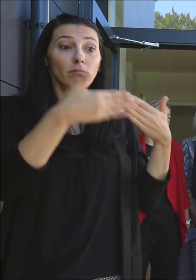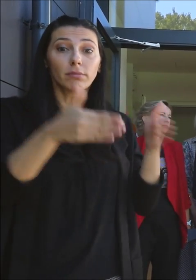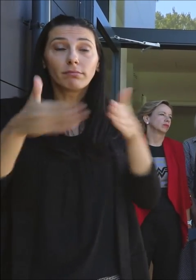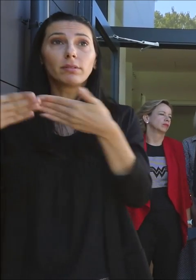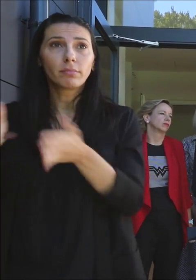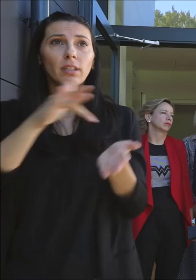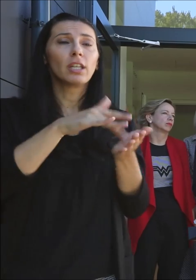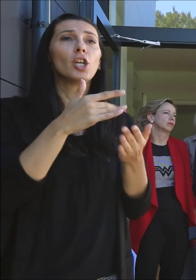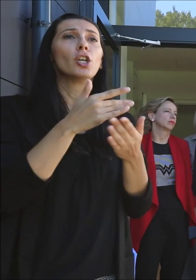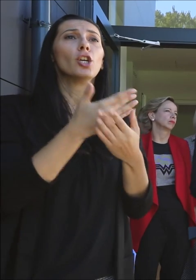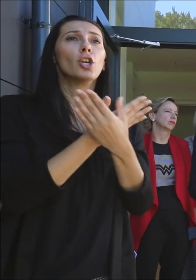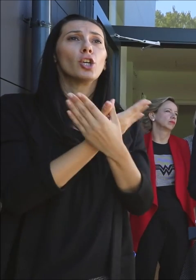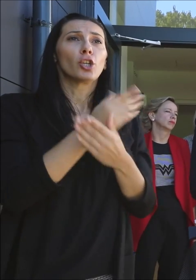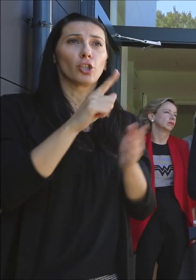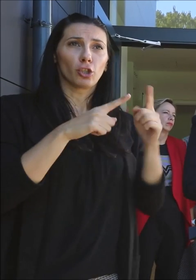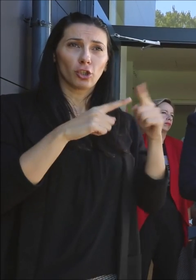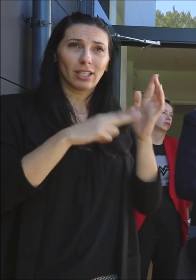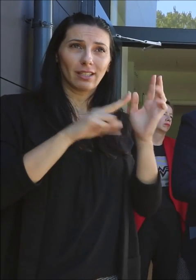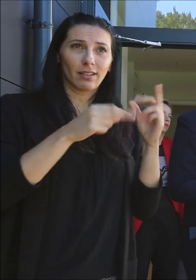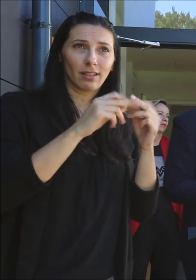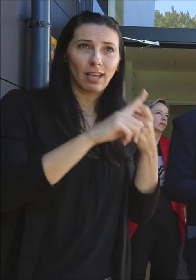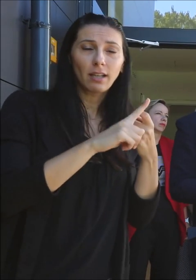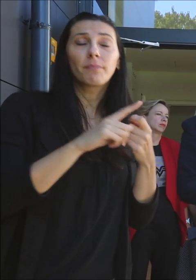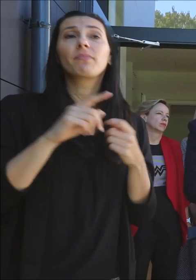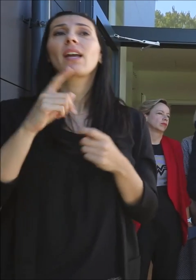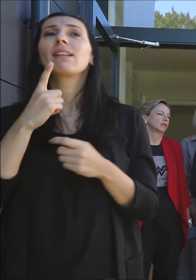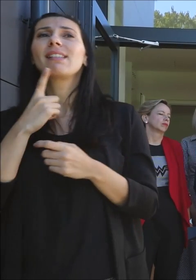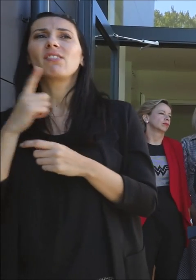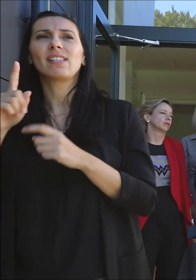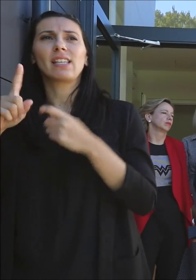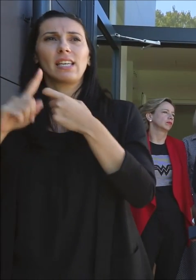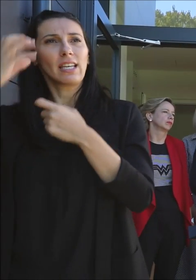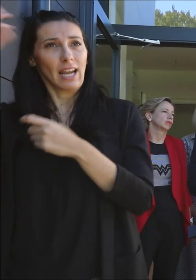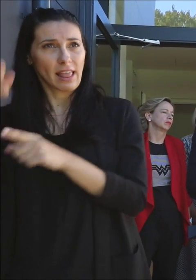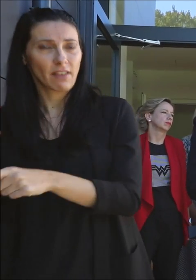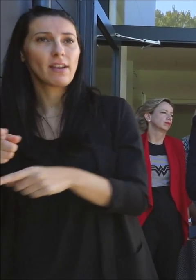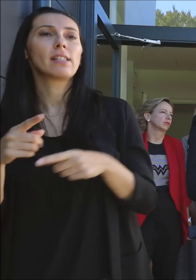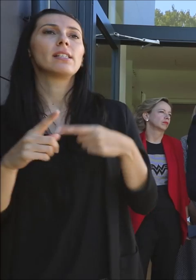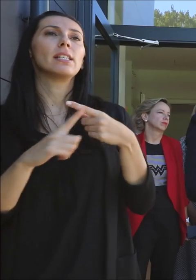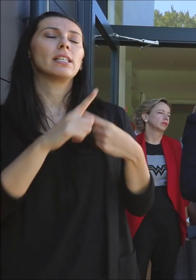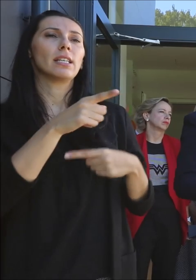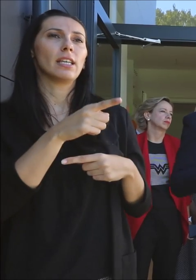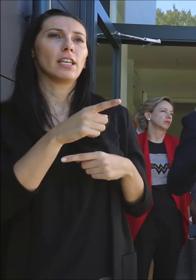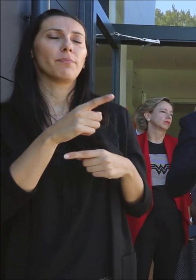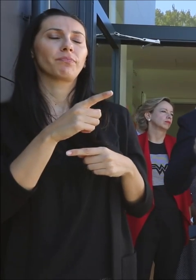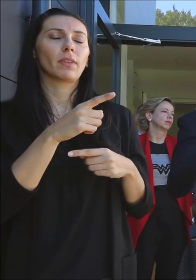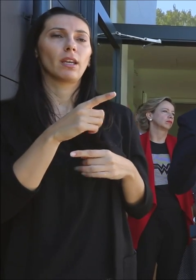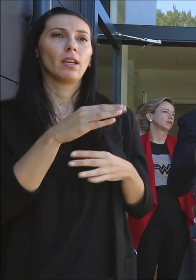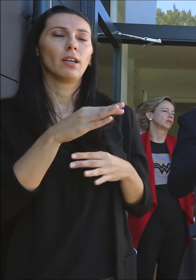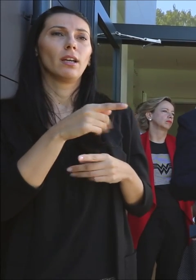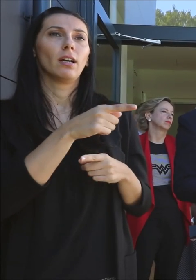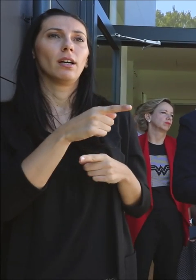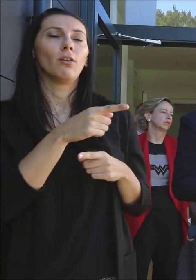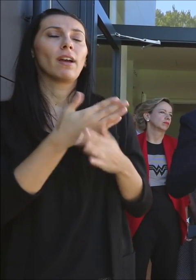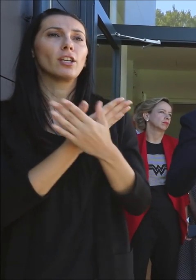na Žitak u Svjetskom kraljicu u Testunjskom gradu. Primjerice ovaj vrtić u Svjetskom kraljicu je čak 10 puta